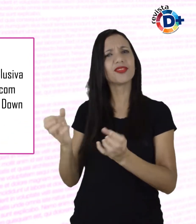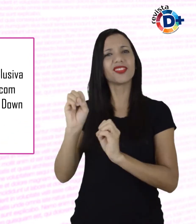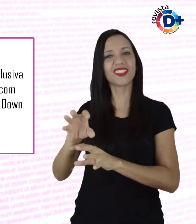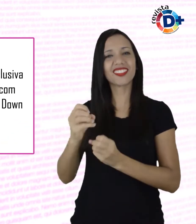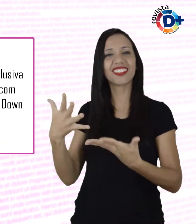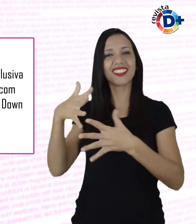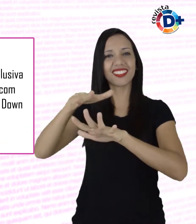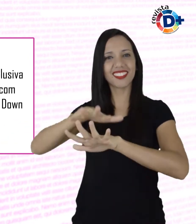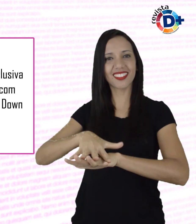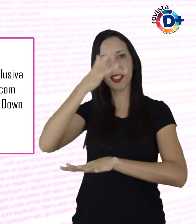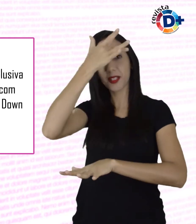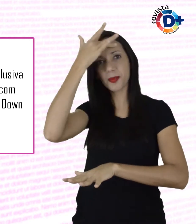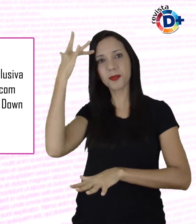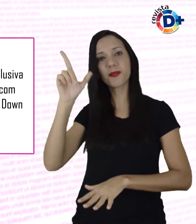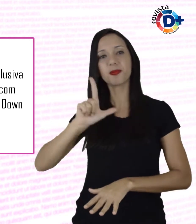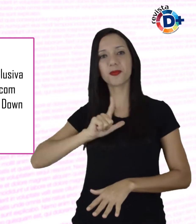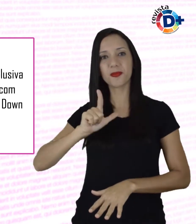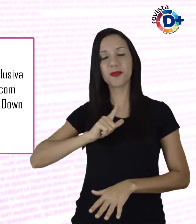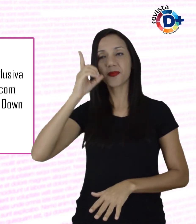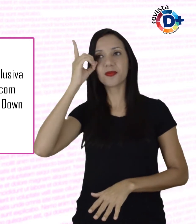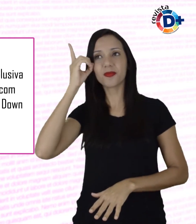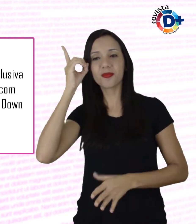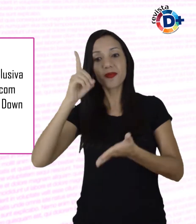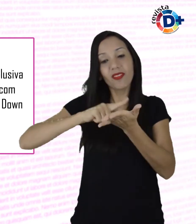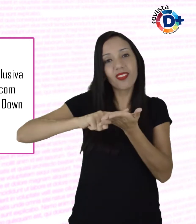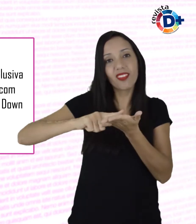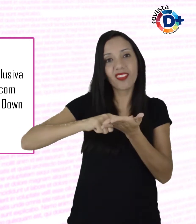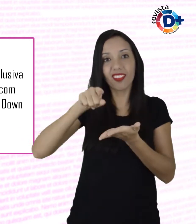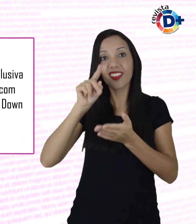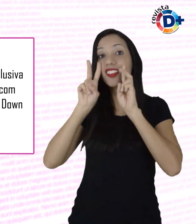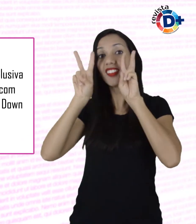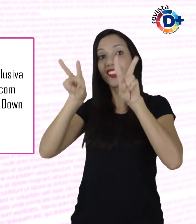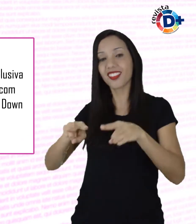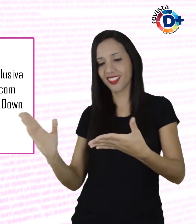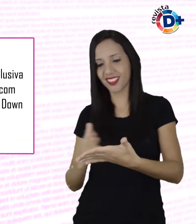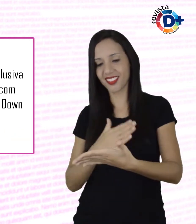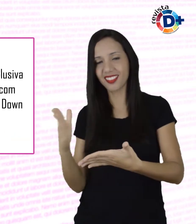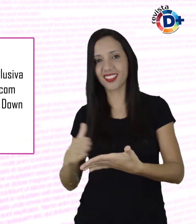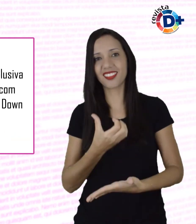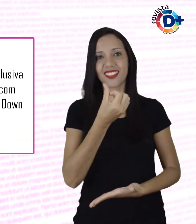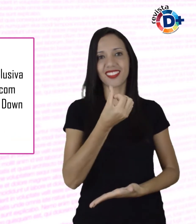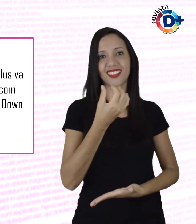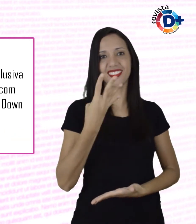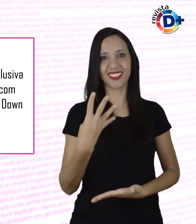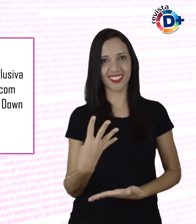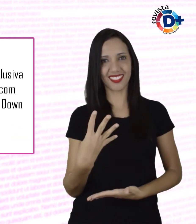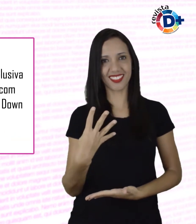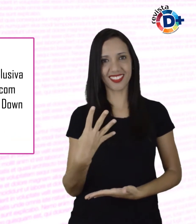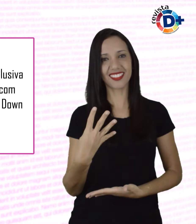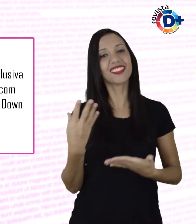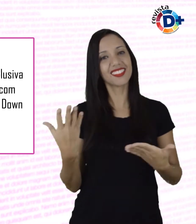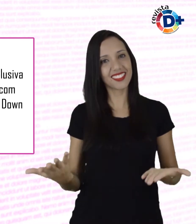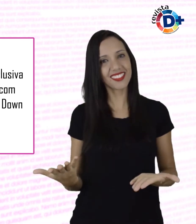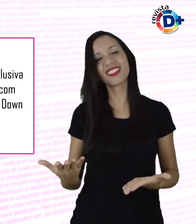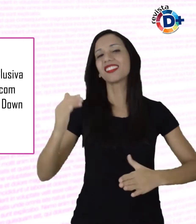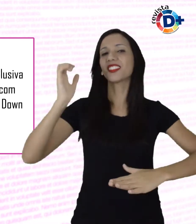com síndrome de Down? Você confere a partir da página 54. Com práticas a serem